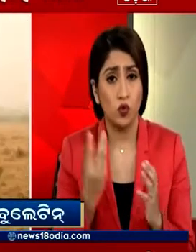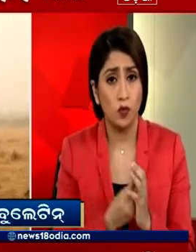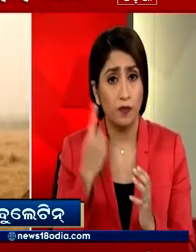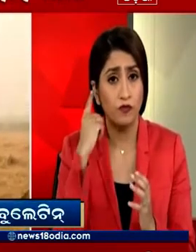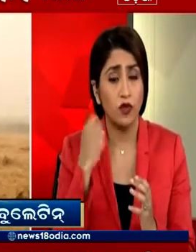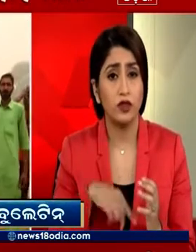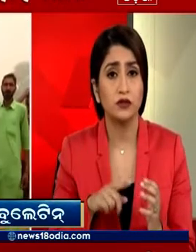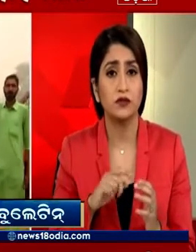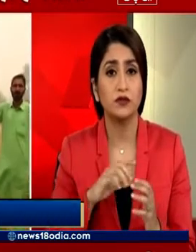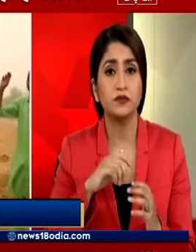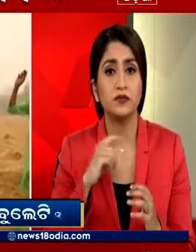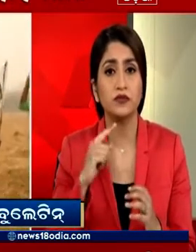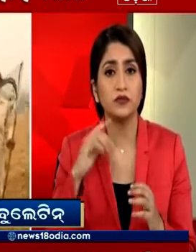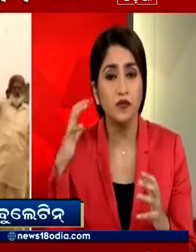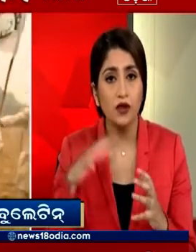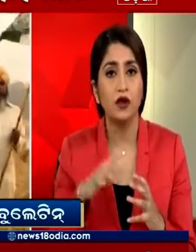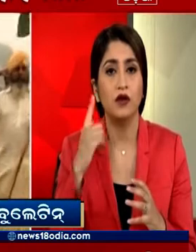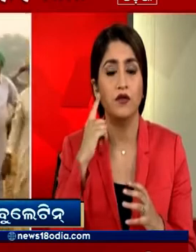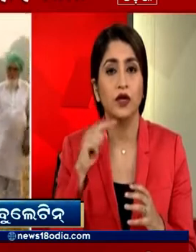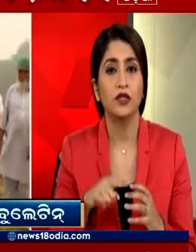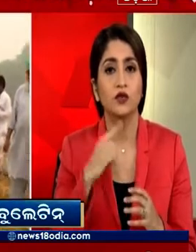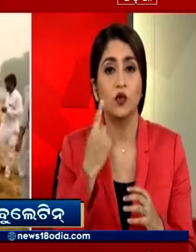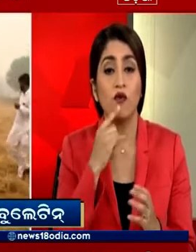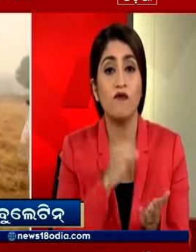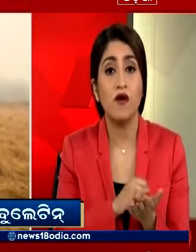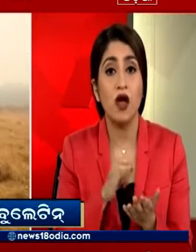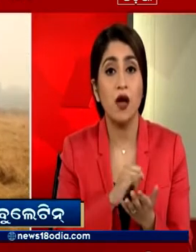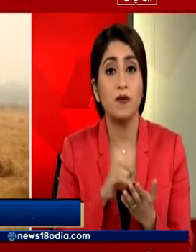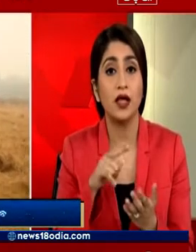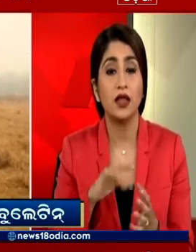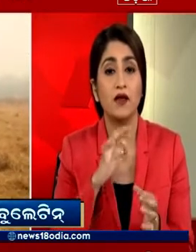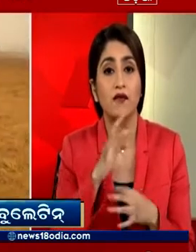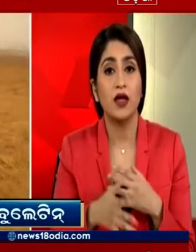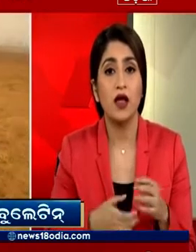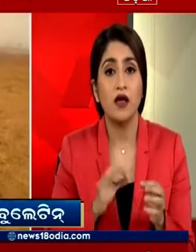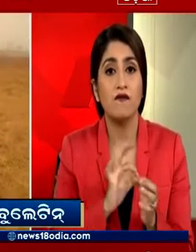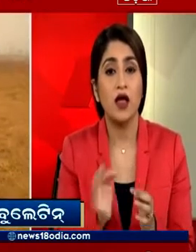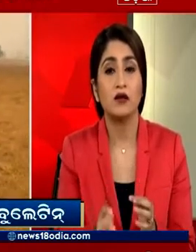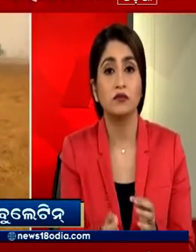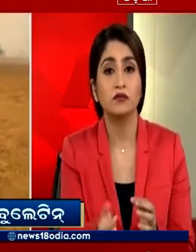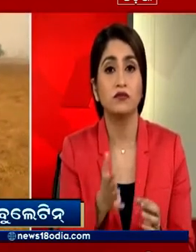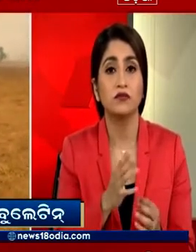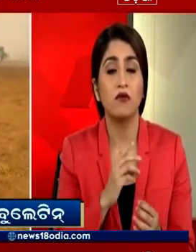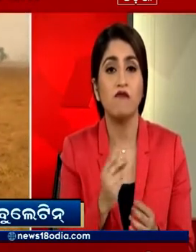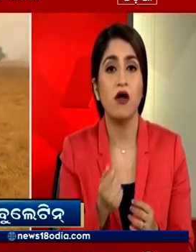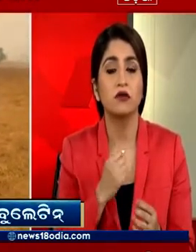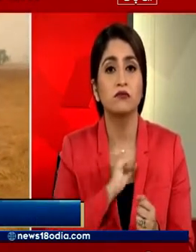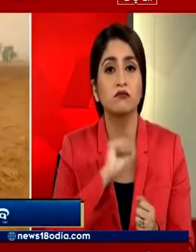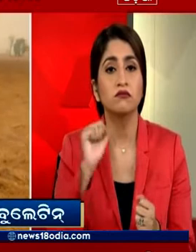सवार होकर आते हैं और फिर जिस किसान का खेत होता है उस किसान के साथ मिलकर खेत में पराली को आग लगा